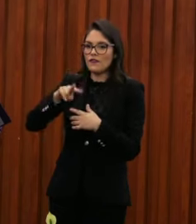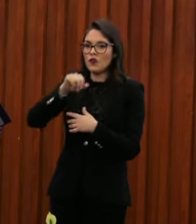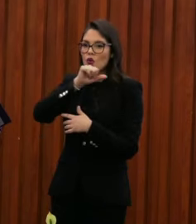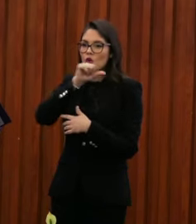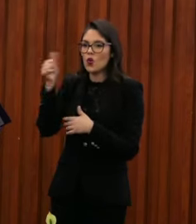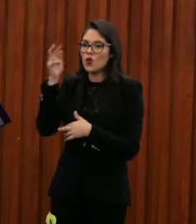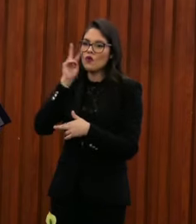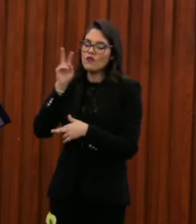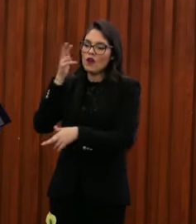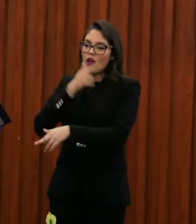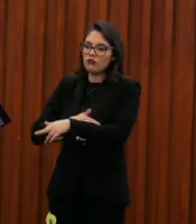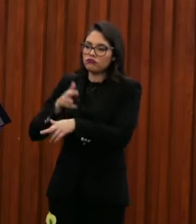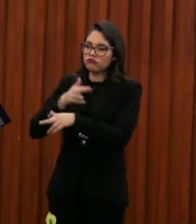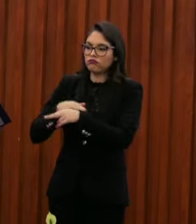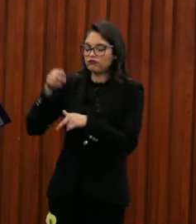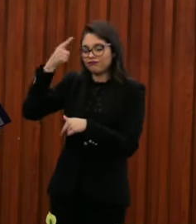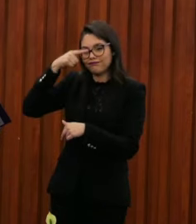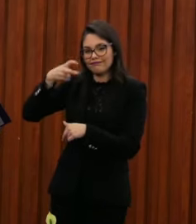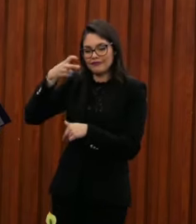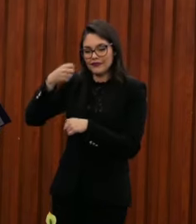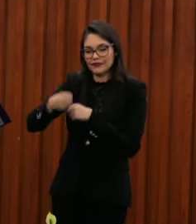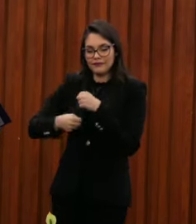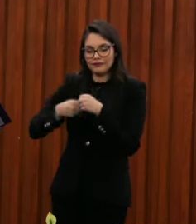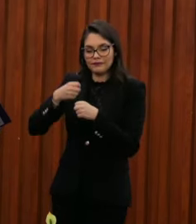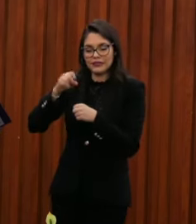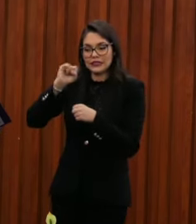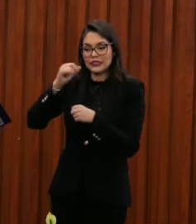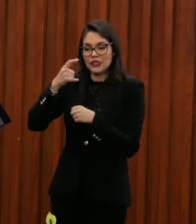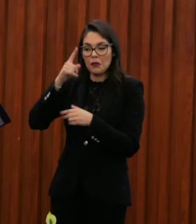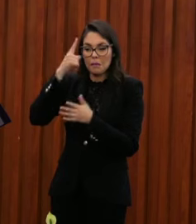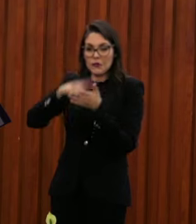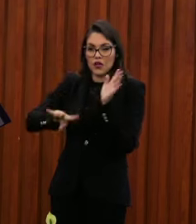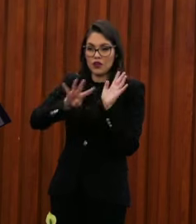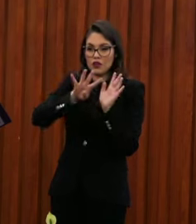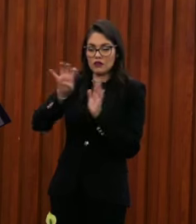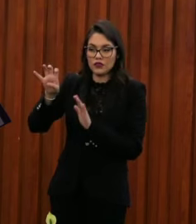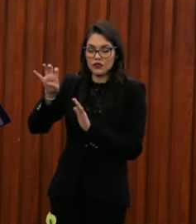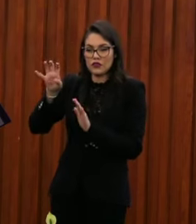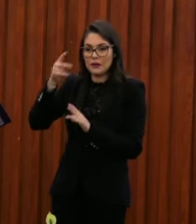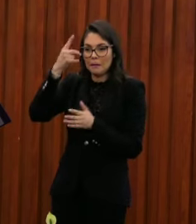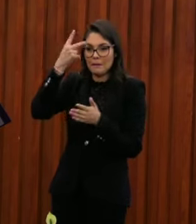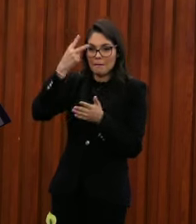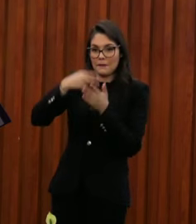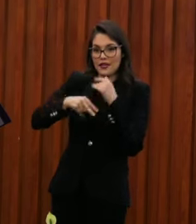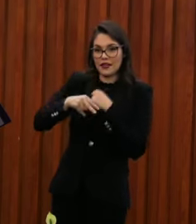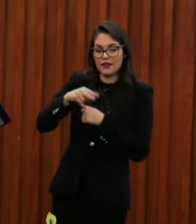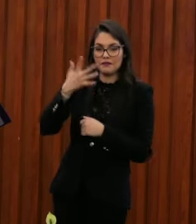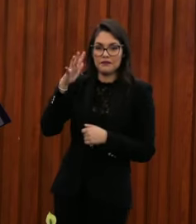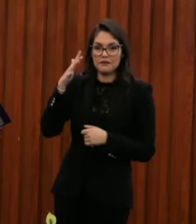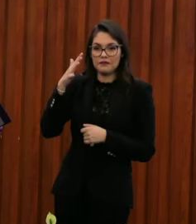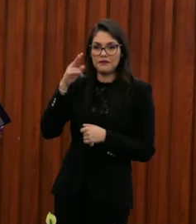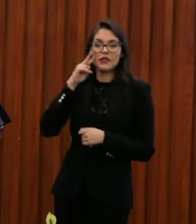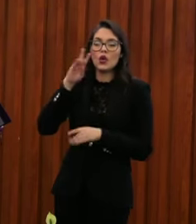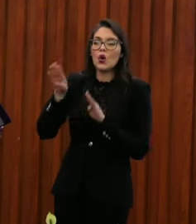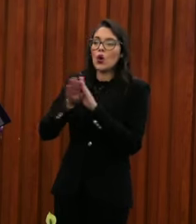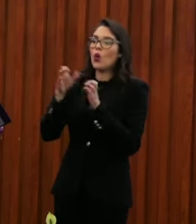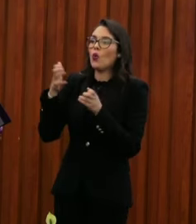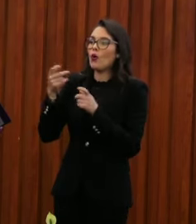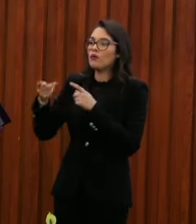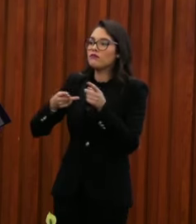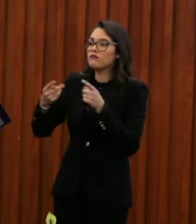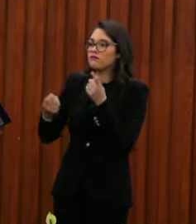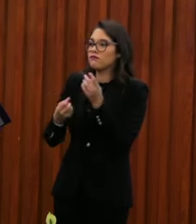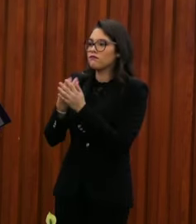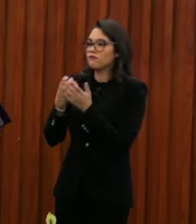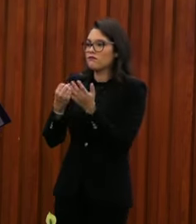costó a principios de este siglo, el fomento a las organizaciones y al desarrollo de la sociedad